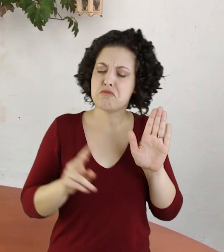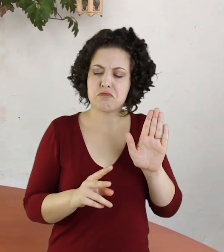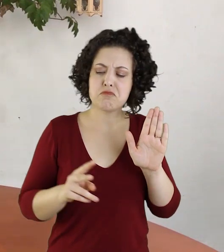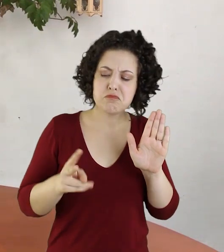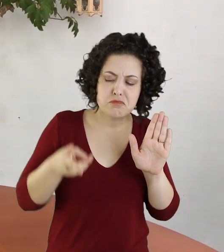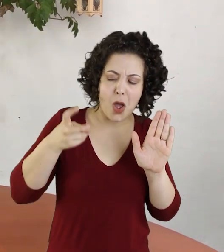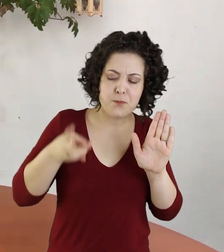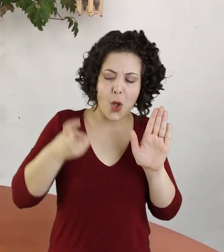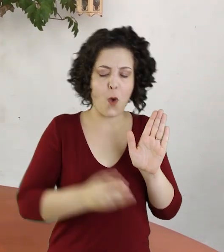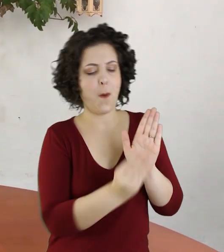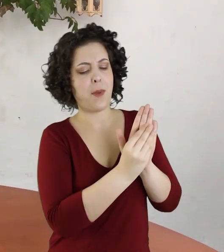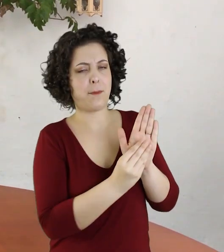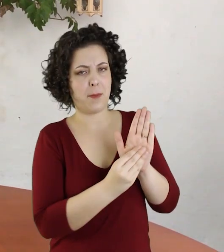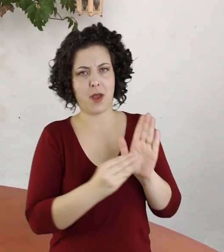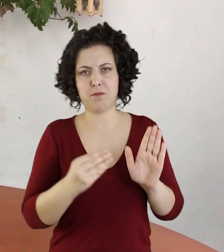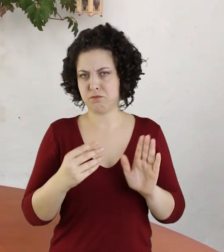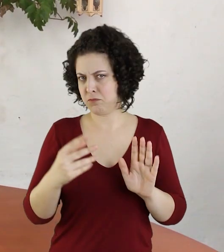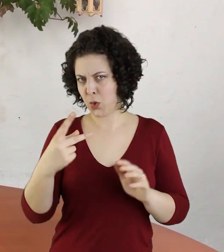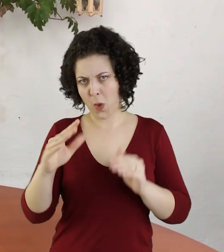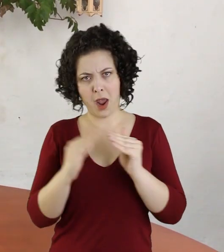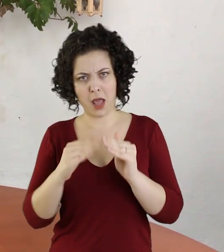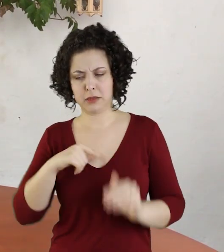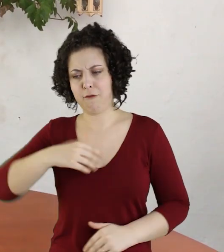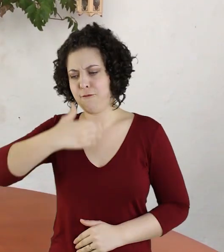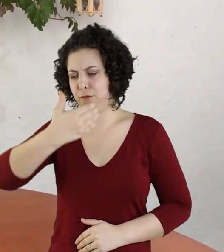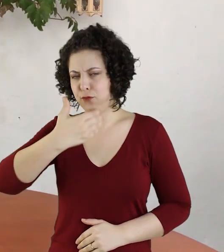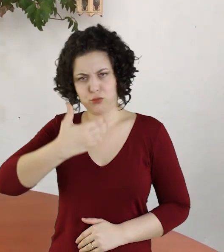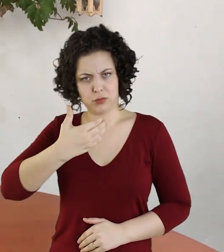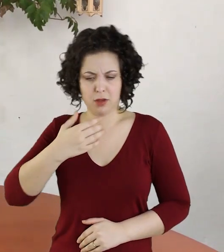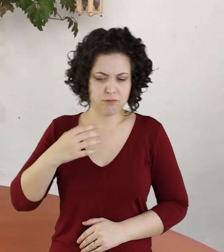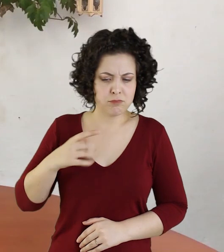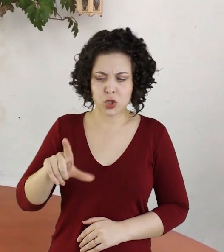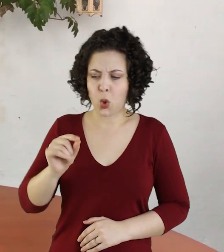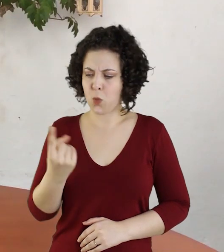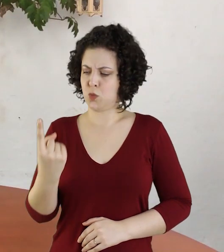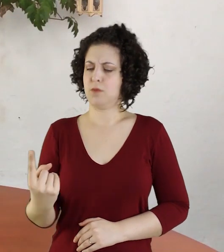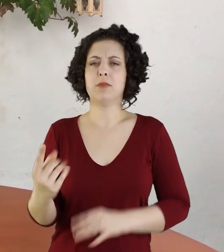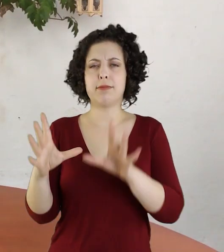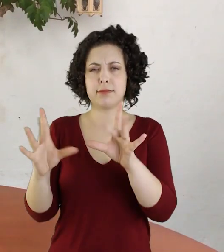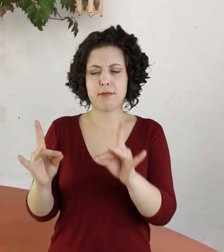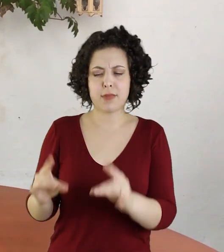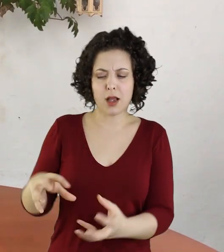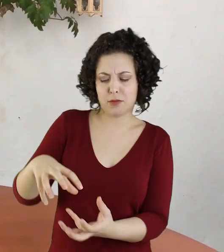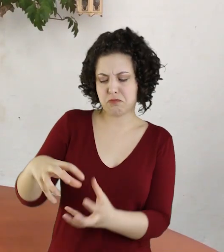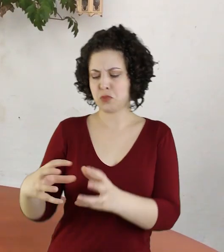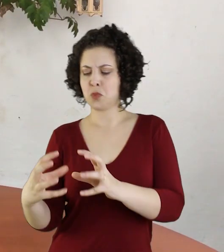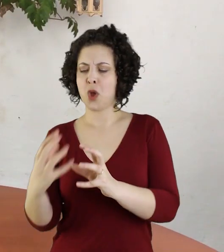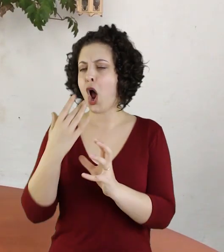aí em casa peguem alguma fruta que vocês tenham e olhem cada detalhe dessa fruta. Como que